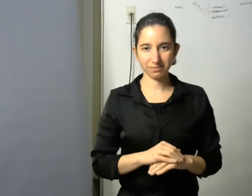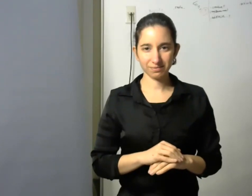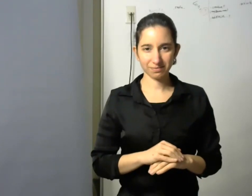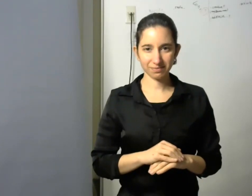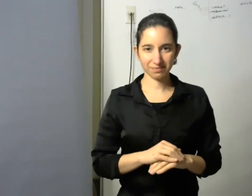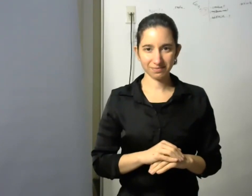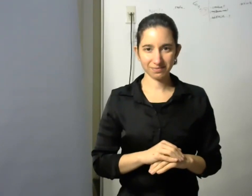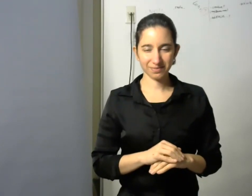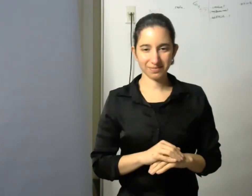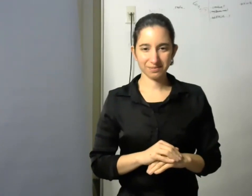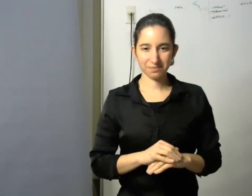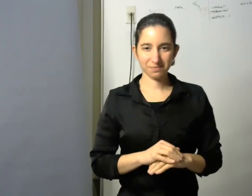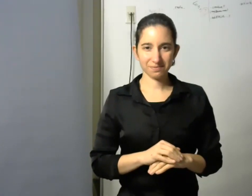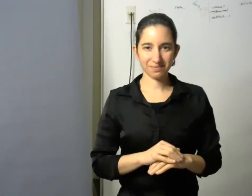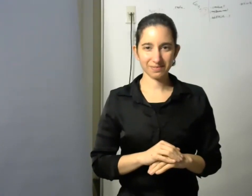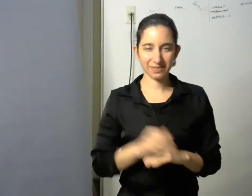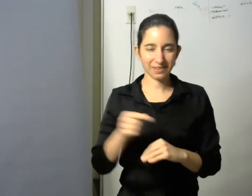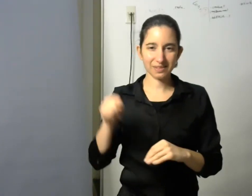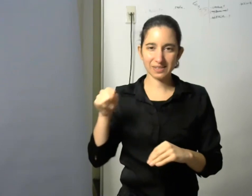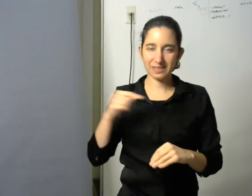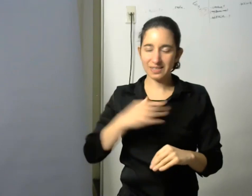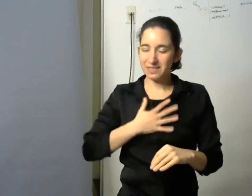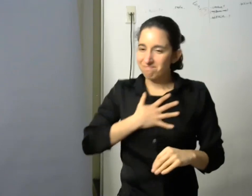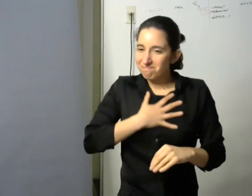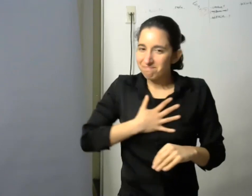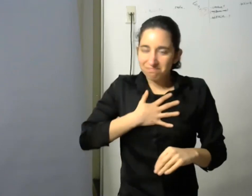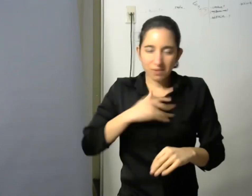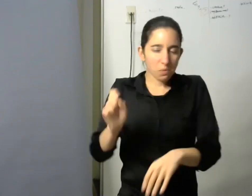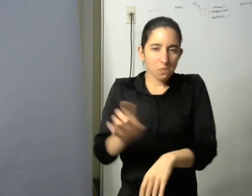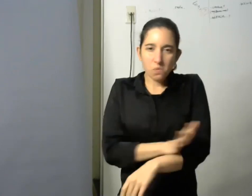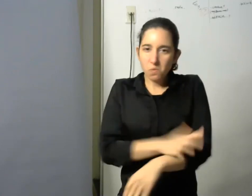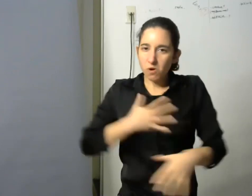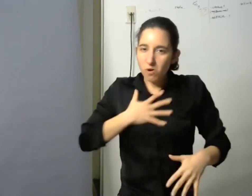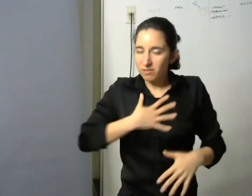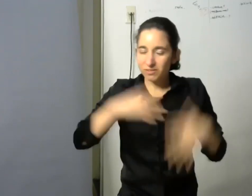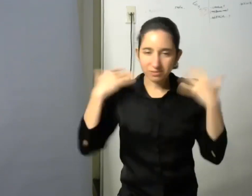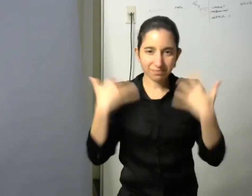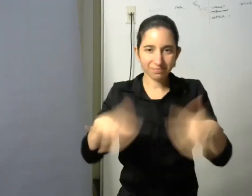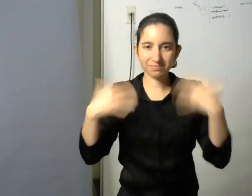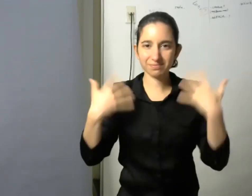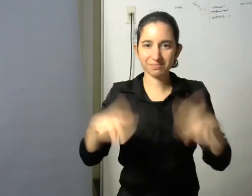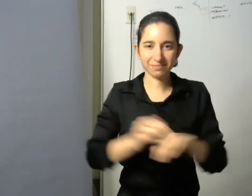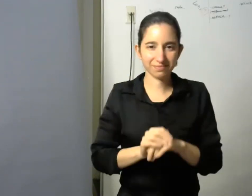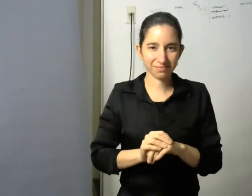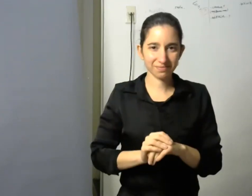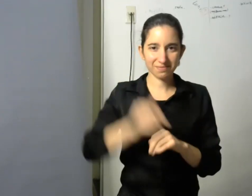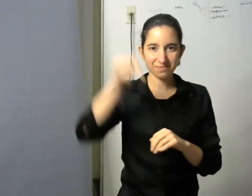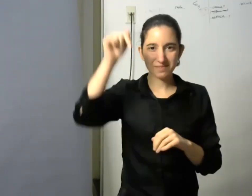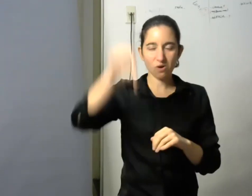siente realmente muchísima emoción de tener a nuestro bebé en pantalla este